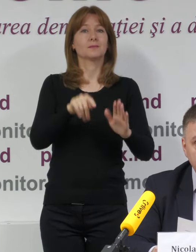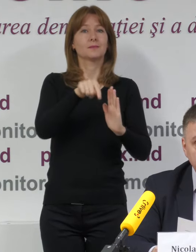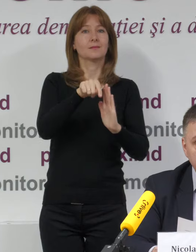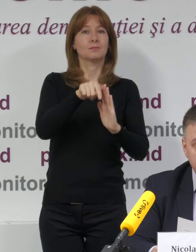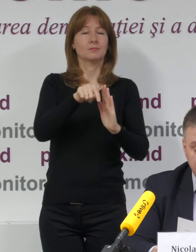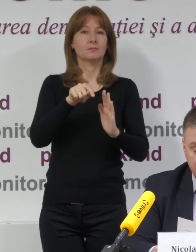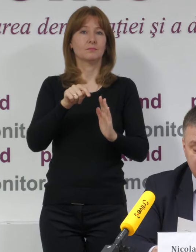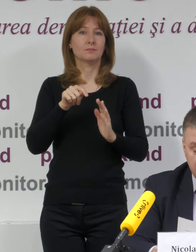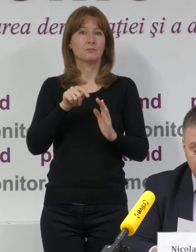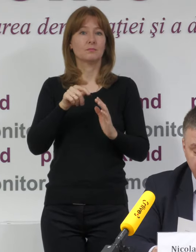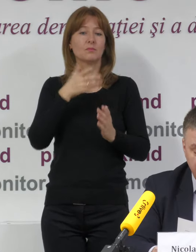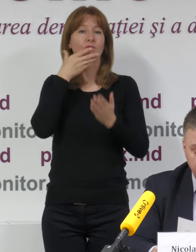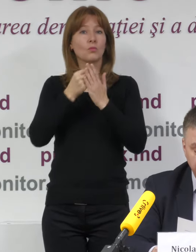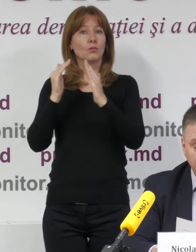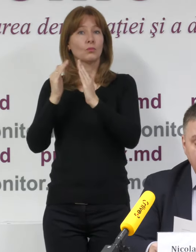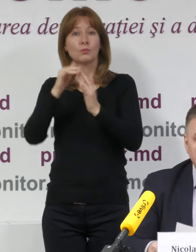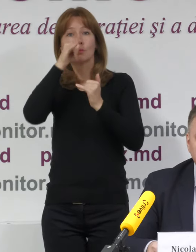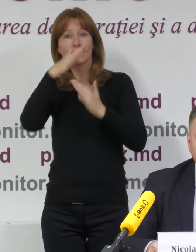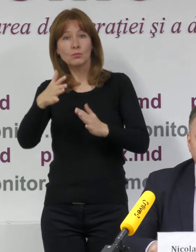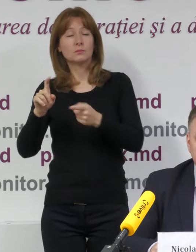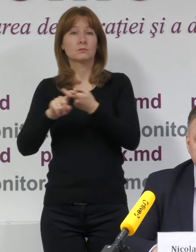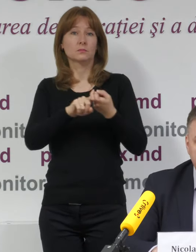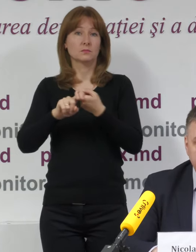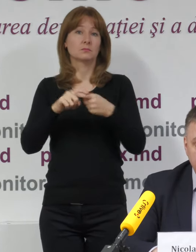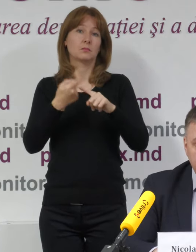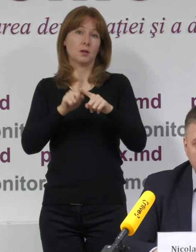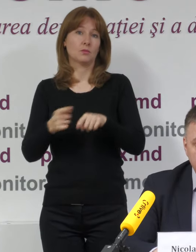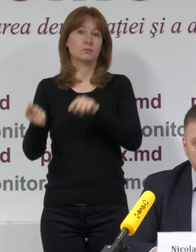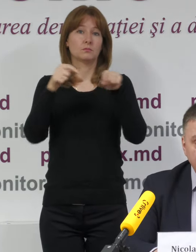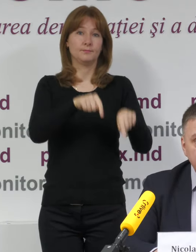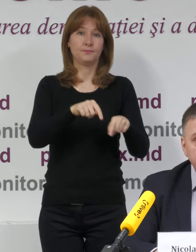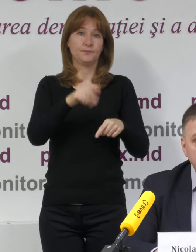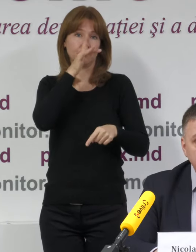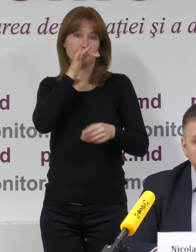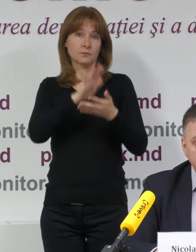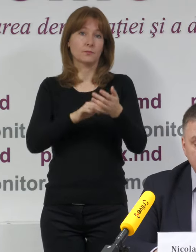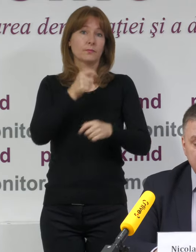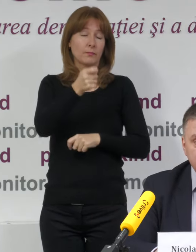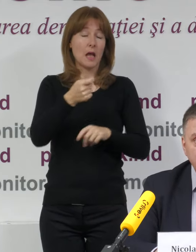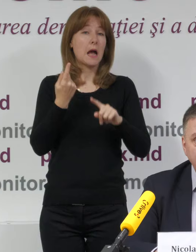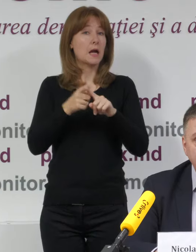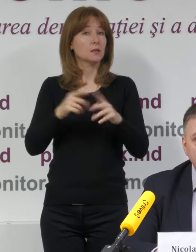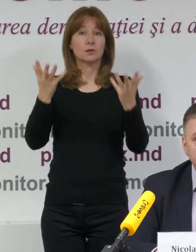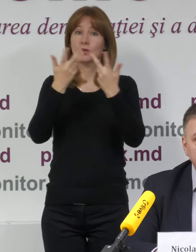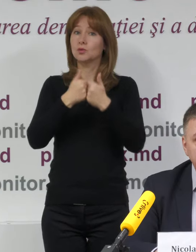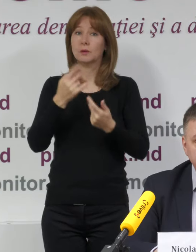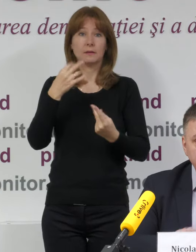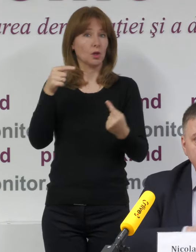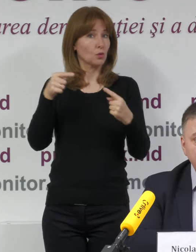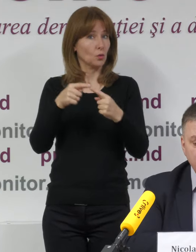deschiderei secțiilor de votare. Această cifră nu este una definitivă, în sensul în care